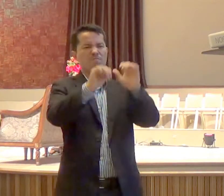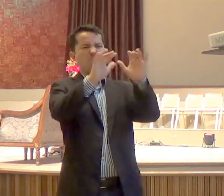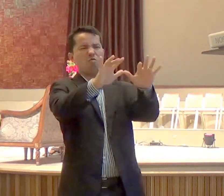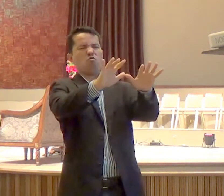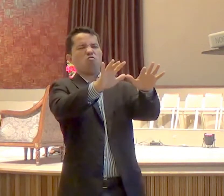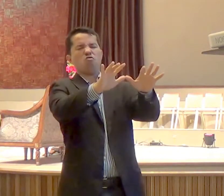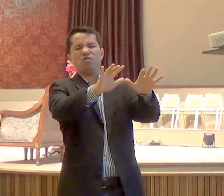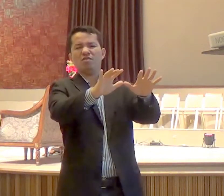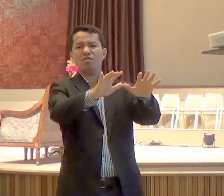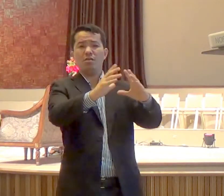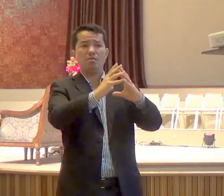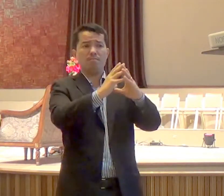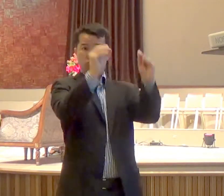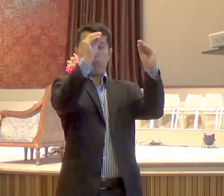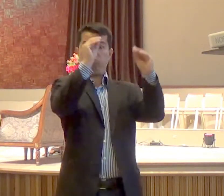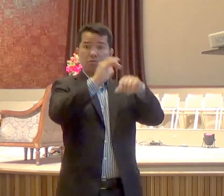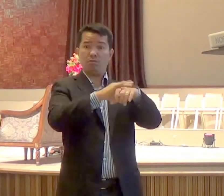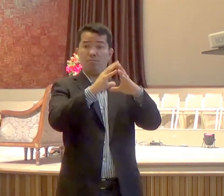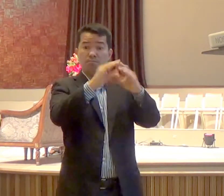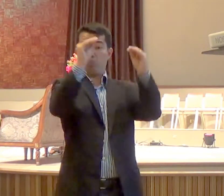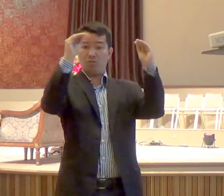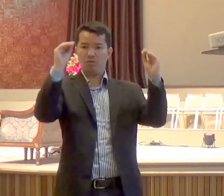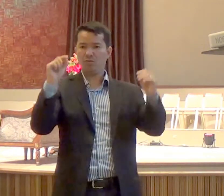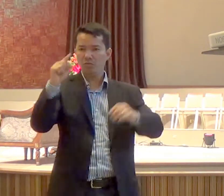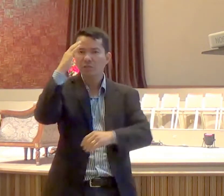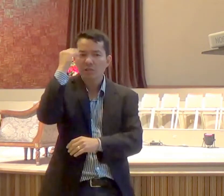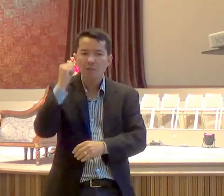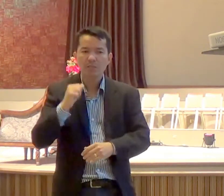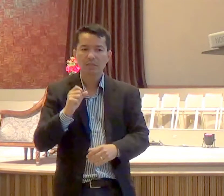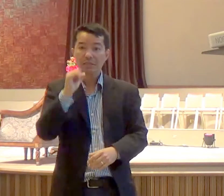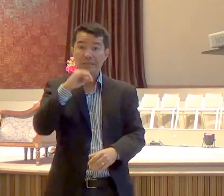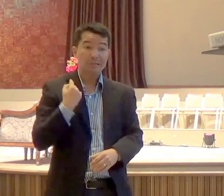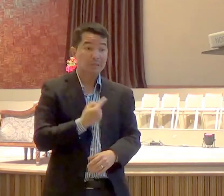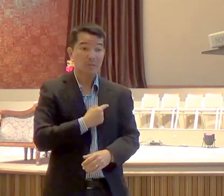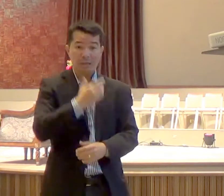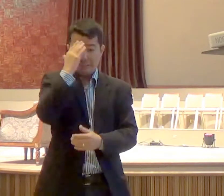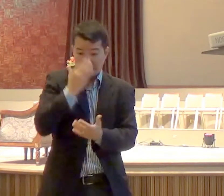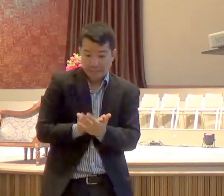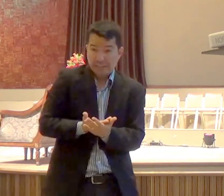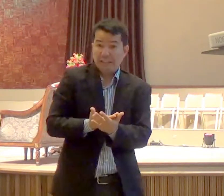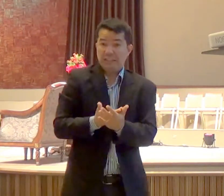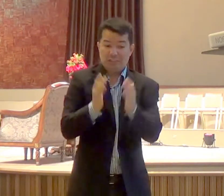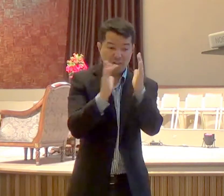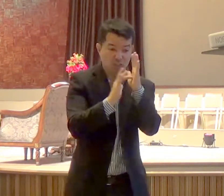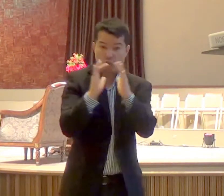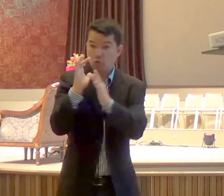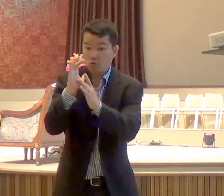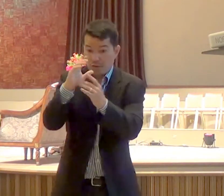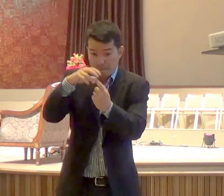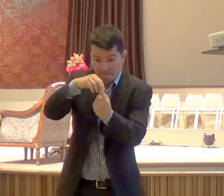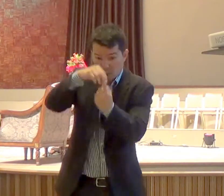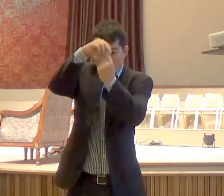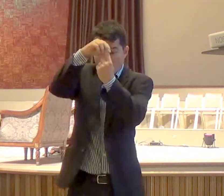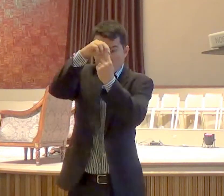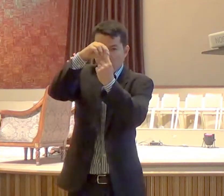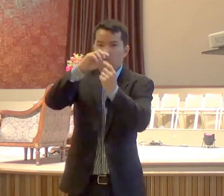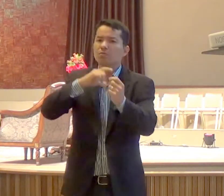o Evangelho que tem como centro a pessoa de Cristo, traz junto de si o poder do Cristo vivo,